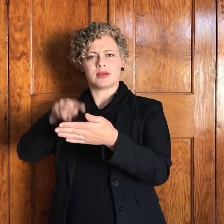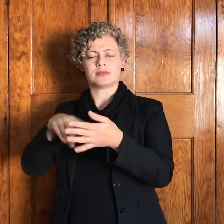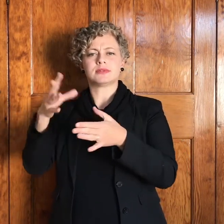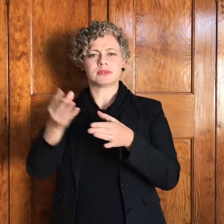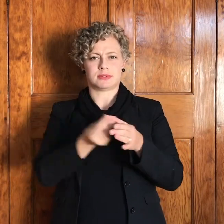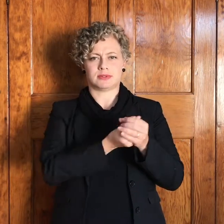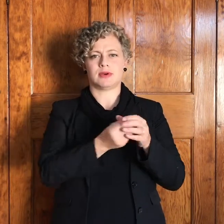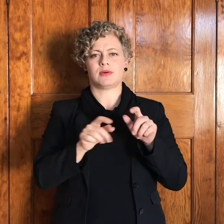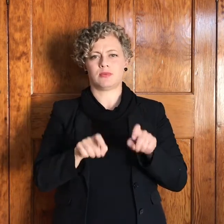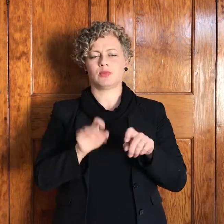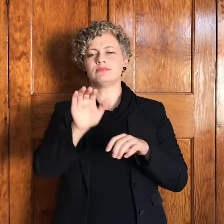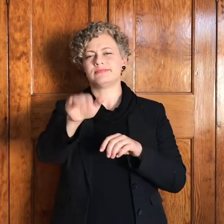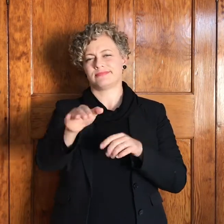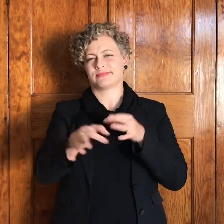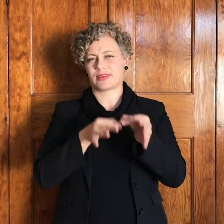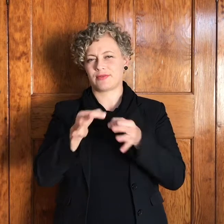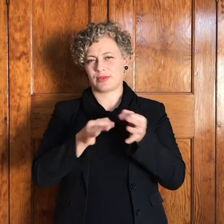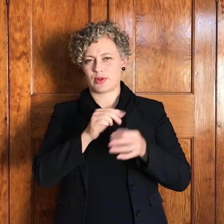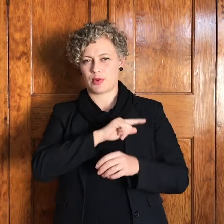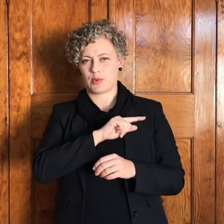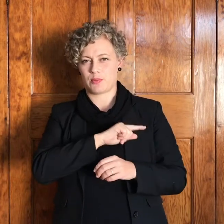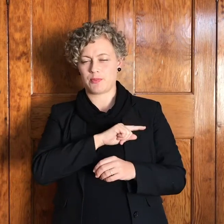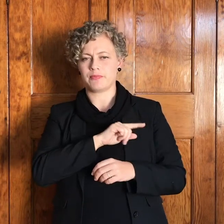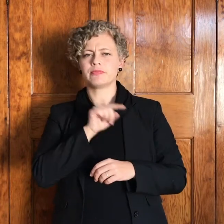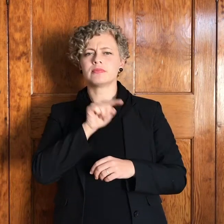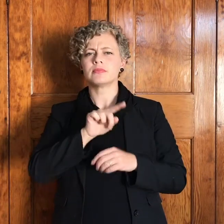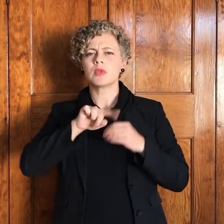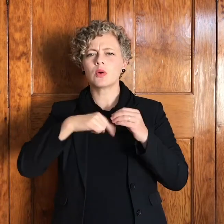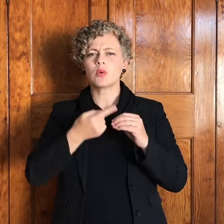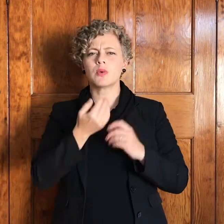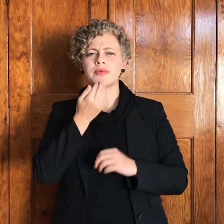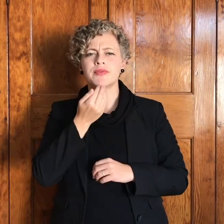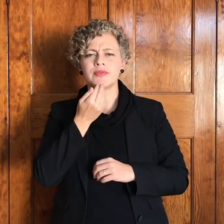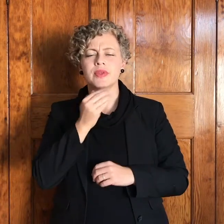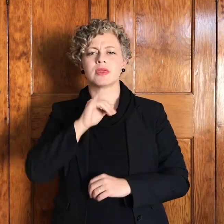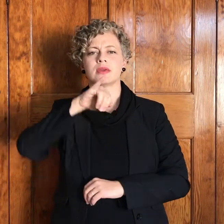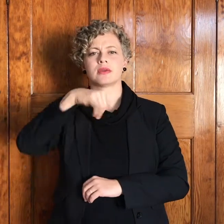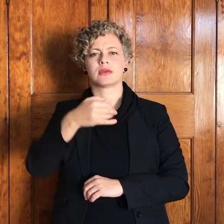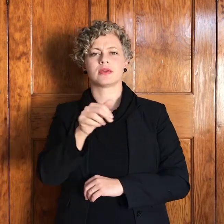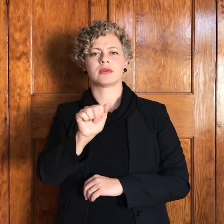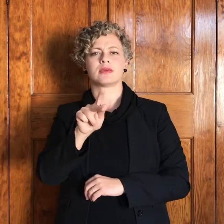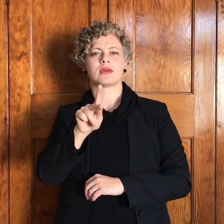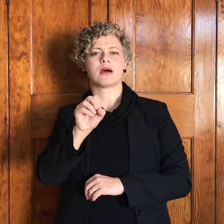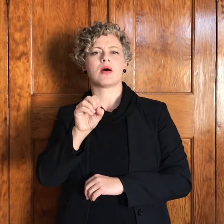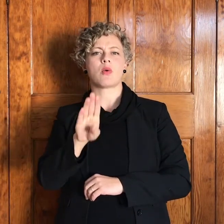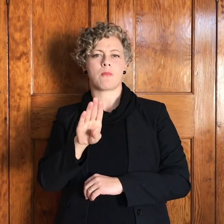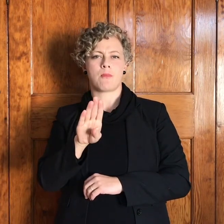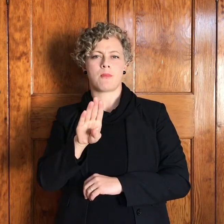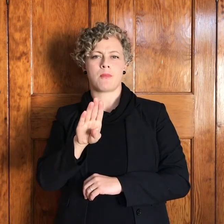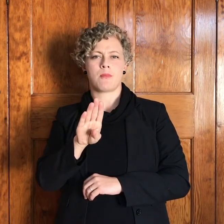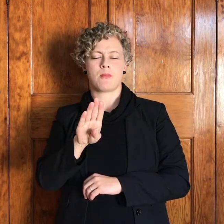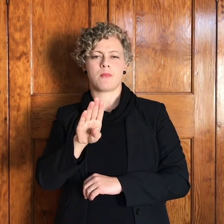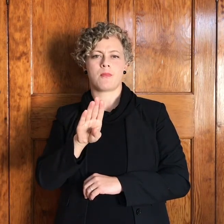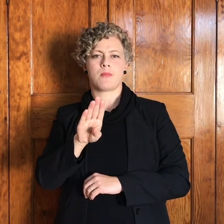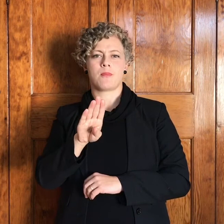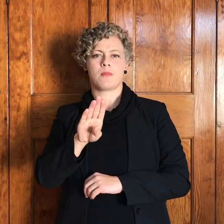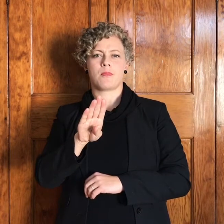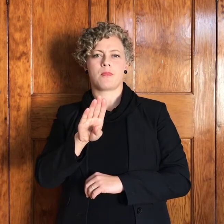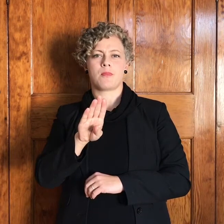Maar het gaan oor Jakob, en van Jakob weet ons meer as van enige ander oud-testementiese figuur. Dit